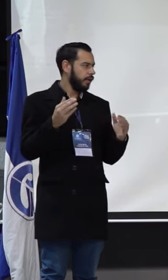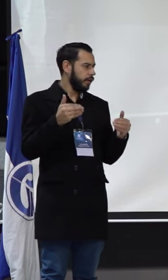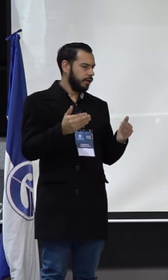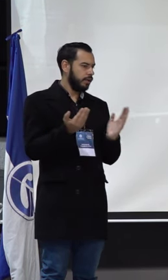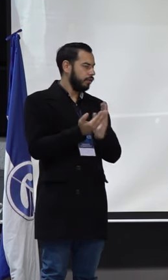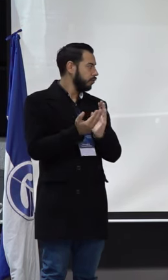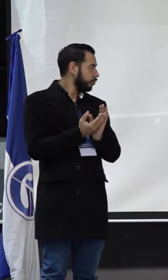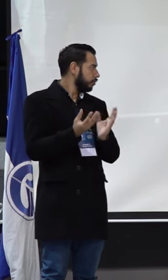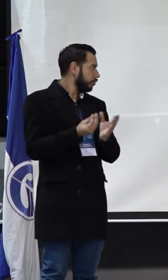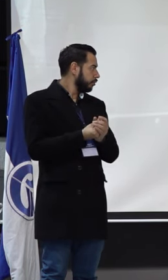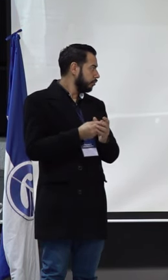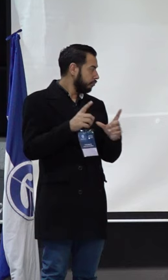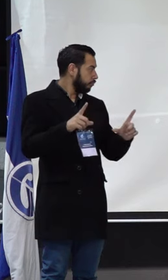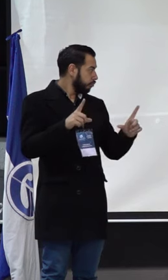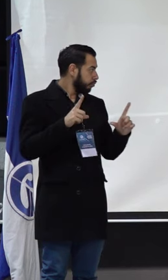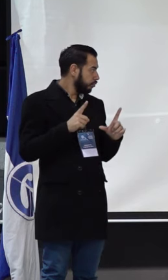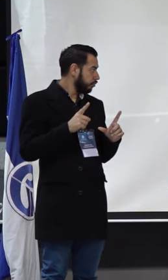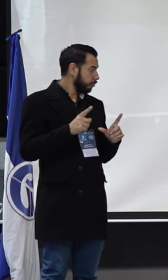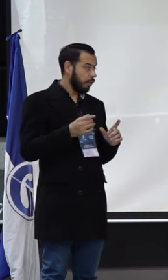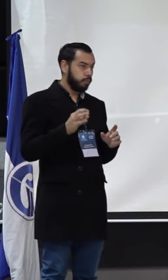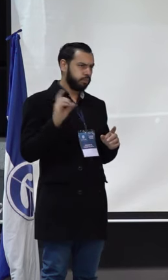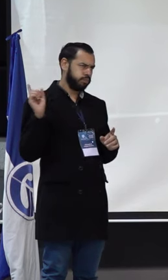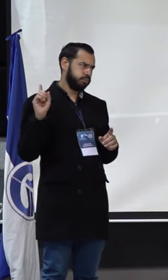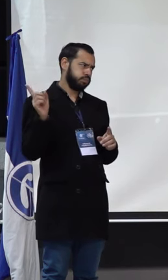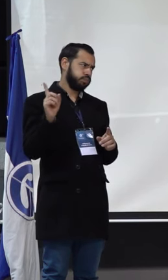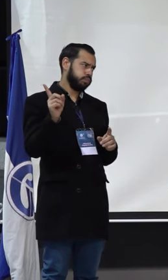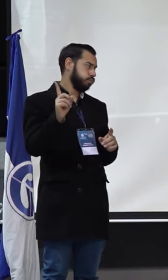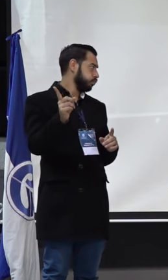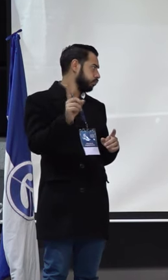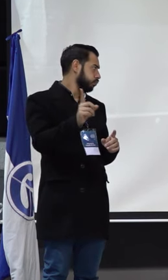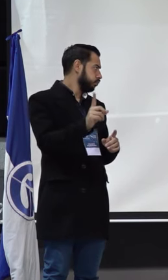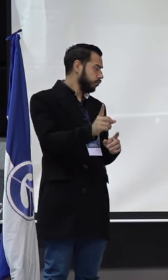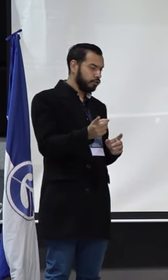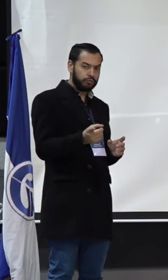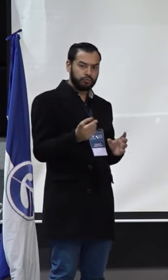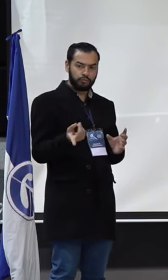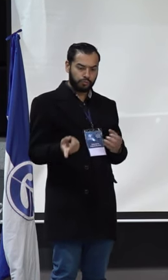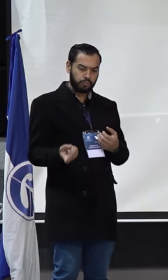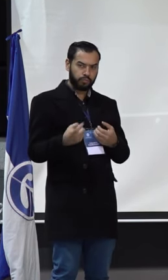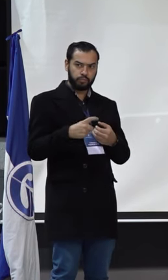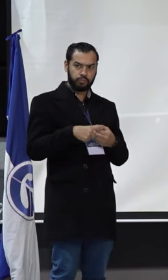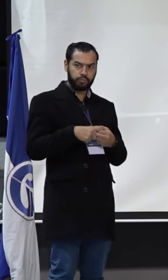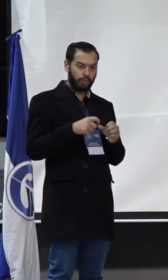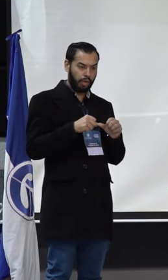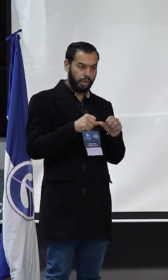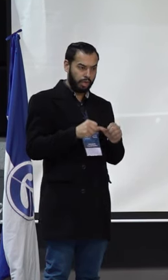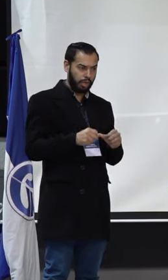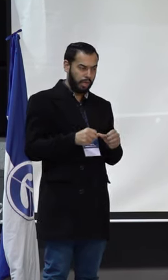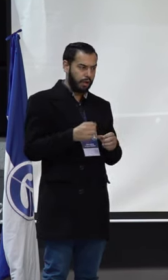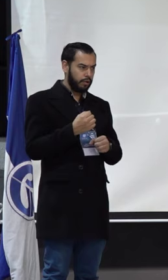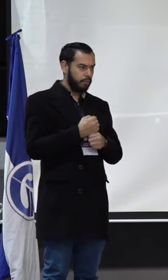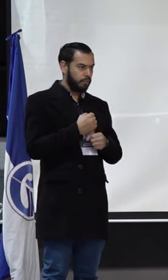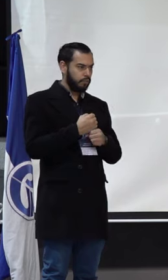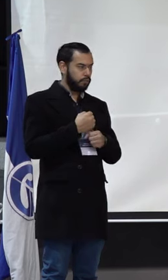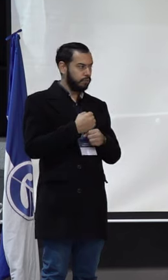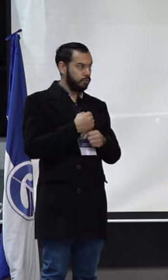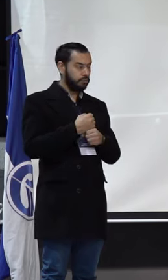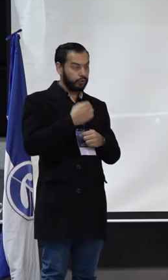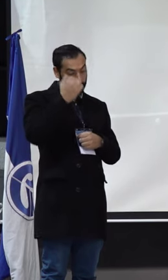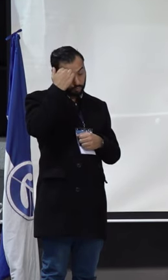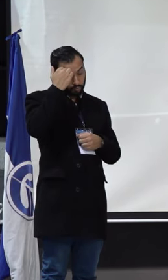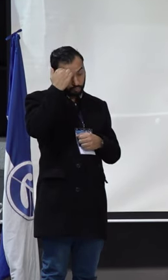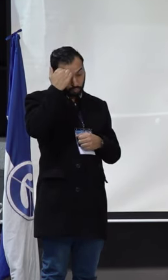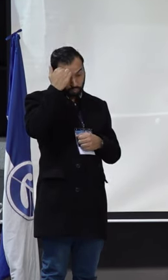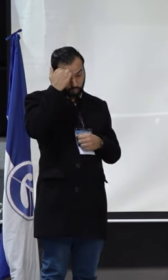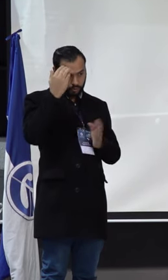una licenciatura bastante vieja y no se les permite una vinculación estable a los profesores que desarrollan